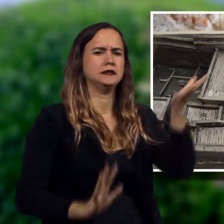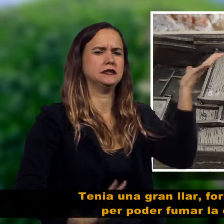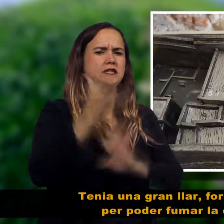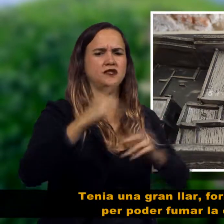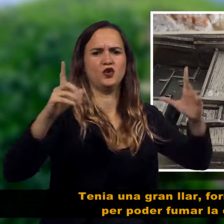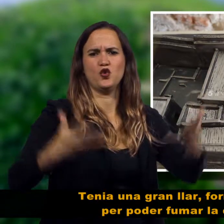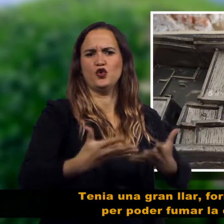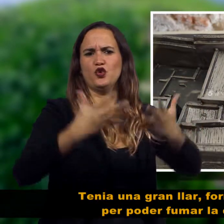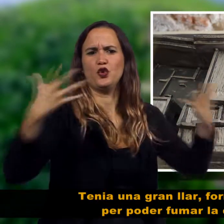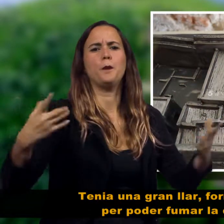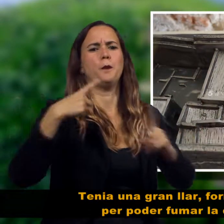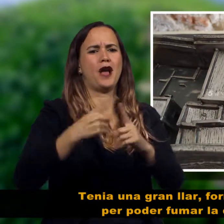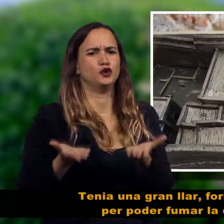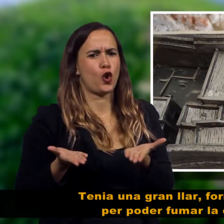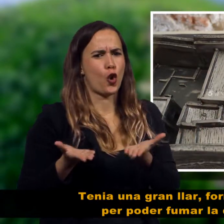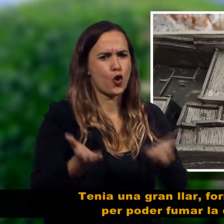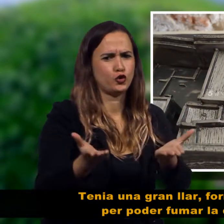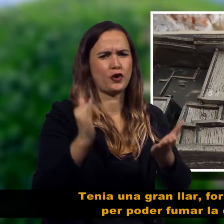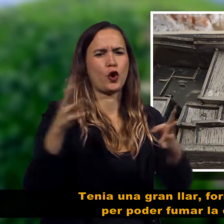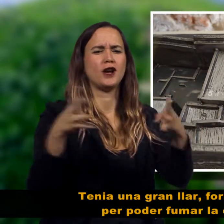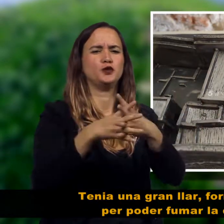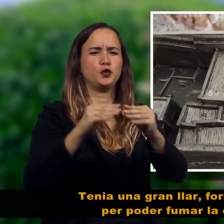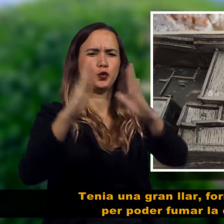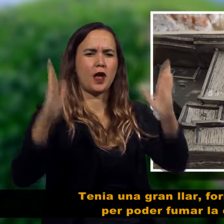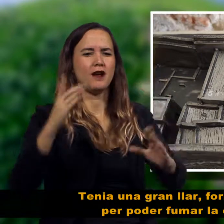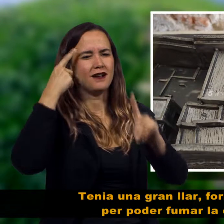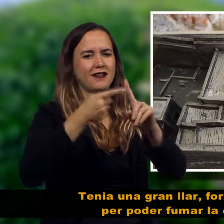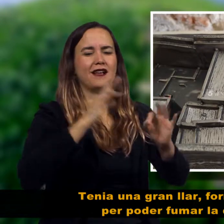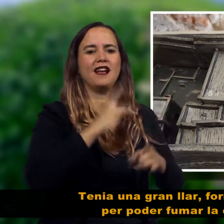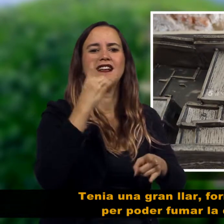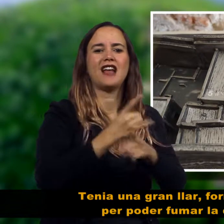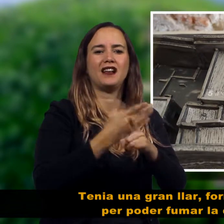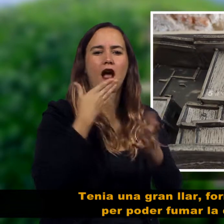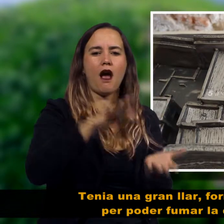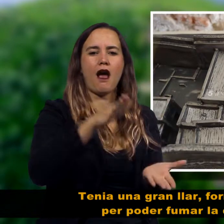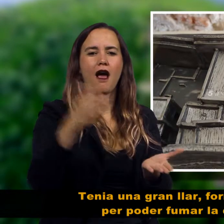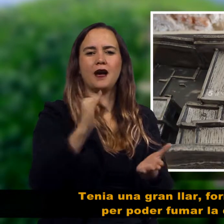Aquesta casa tenia un pati posterior entre la muralla i l'habitatge amb funcions a control del territori.